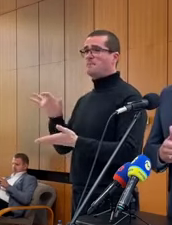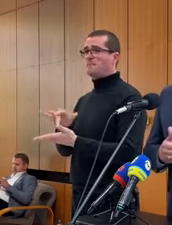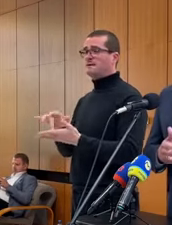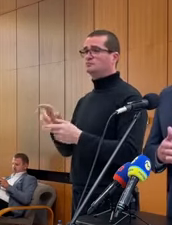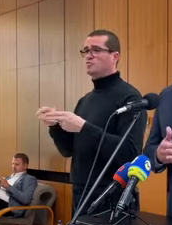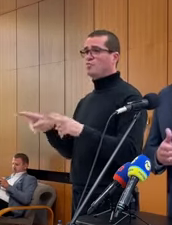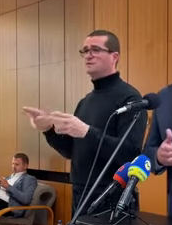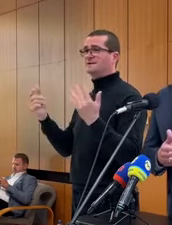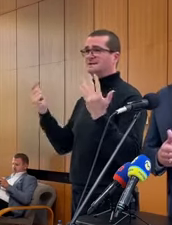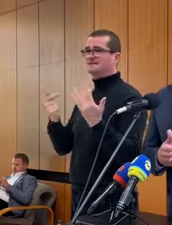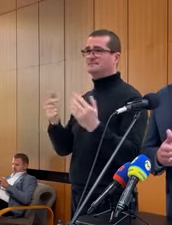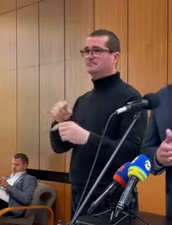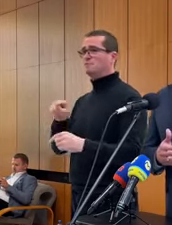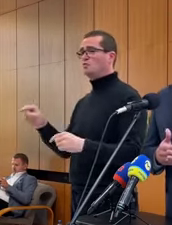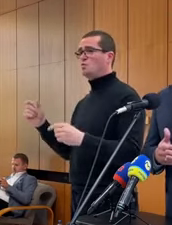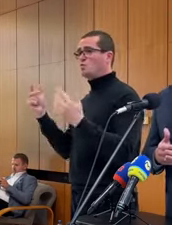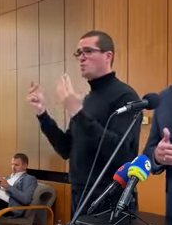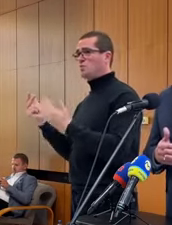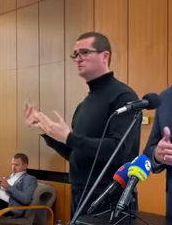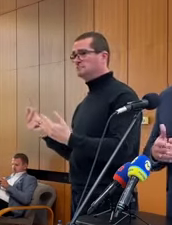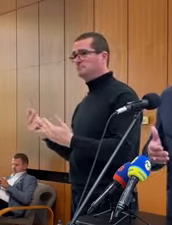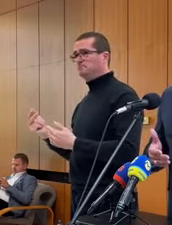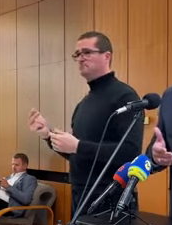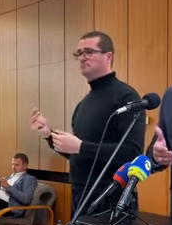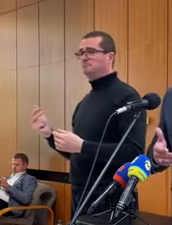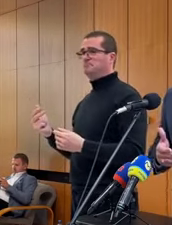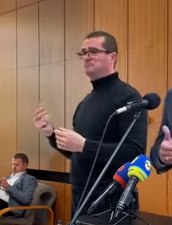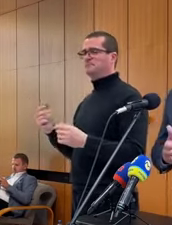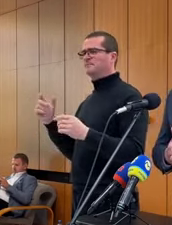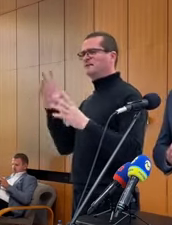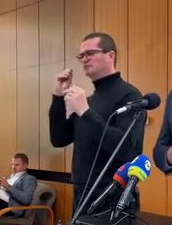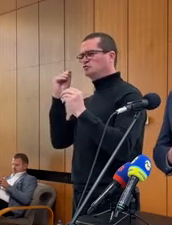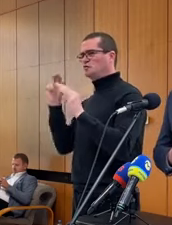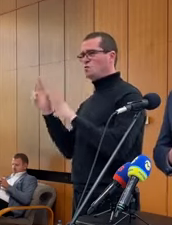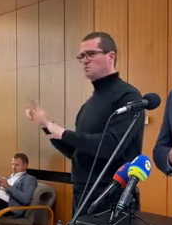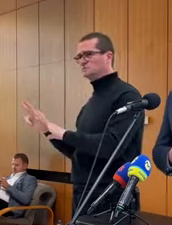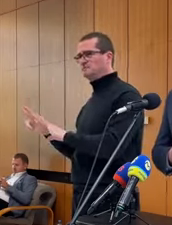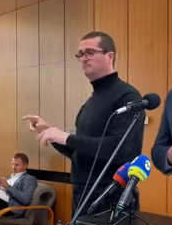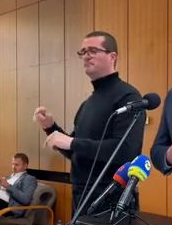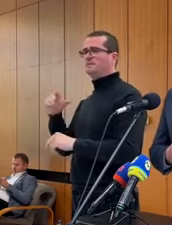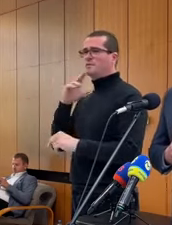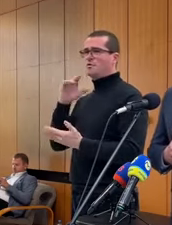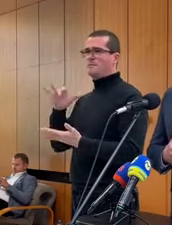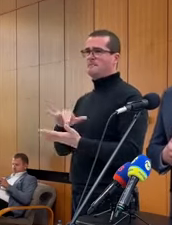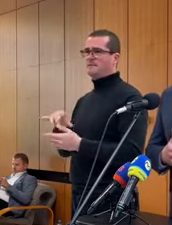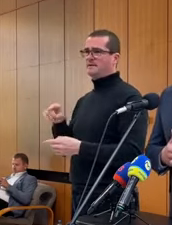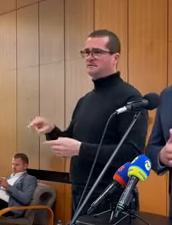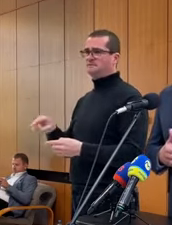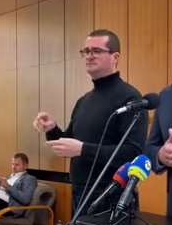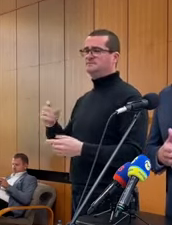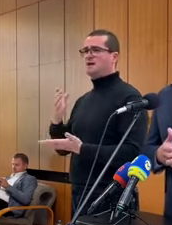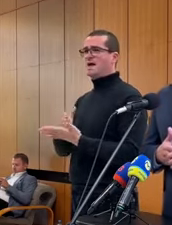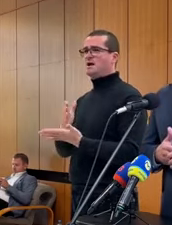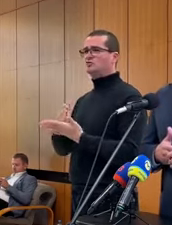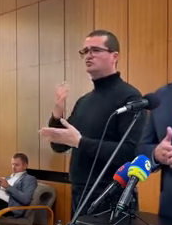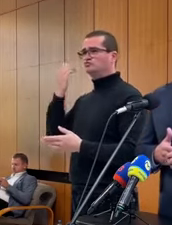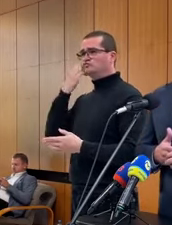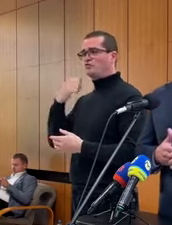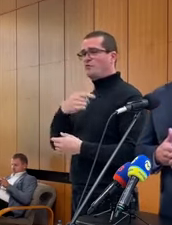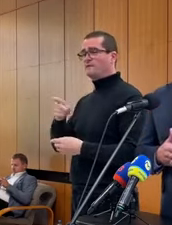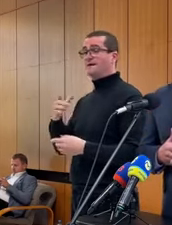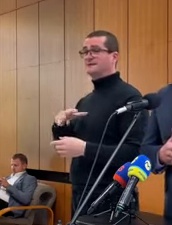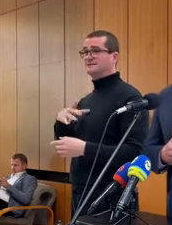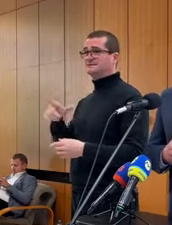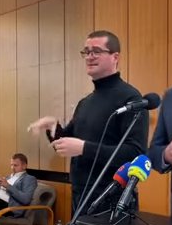miestnosti budú otvorené od 7. do 20. To znamená, že mal by byť dostatok priestoru na to, aby každý občan Slovenskej republiky,